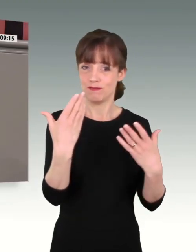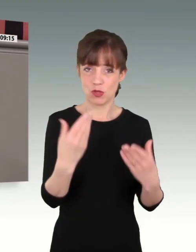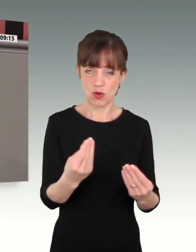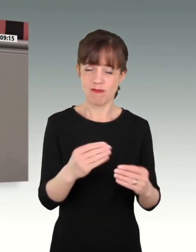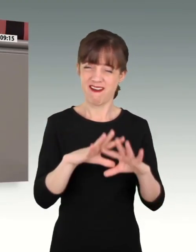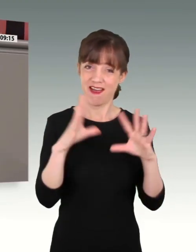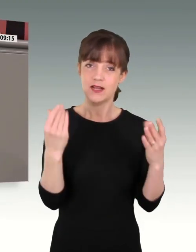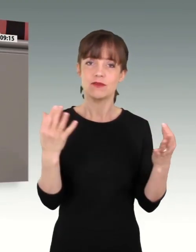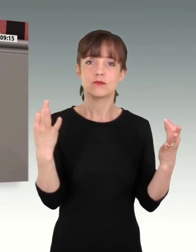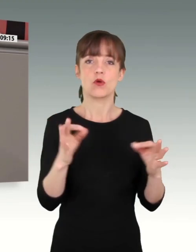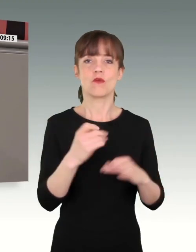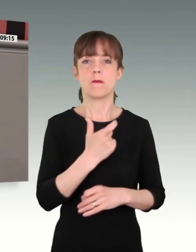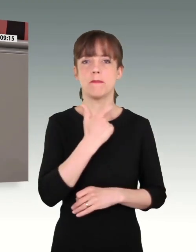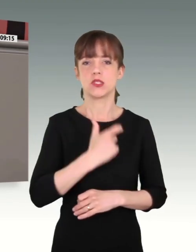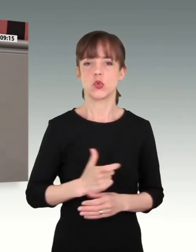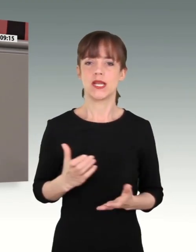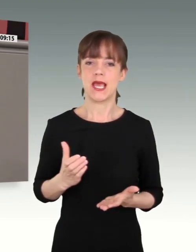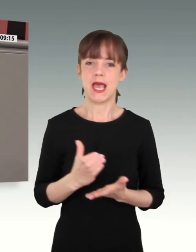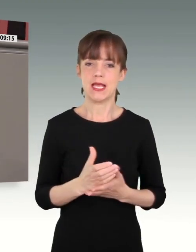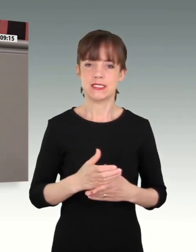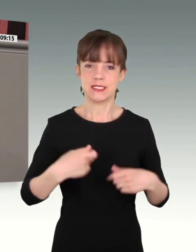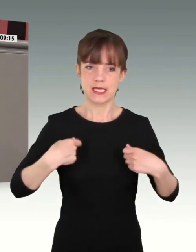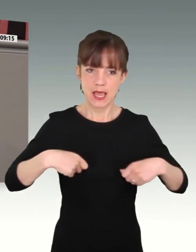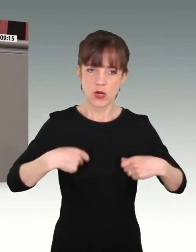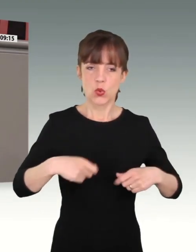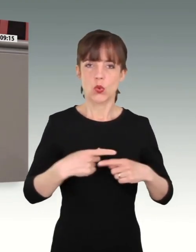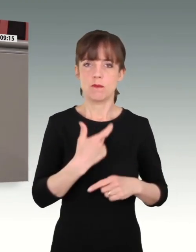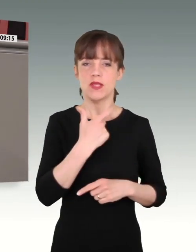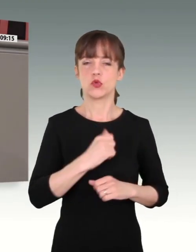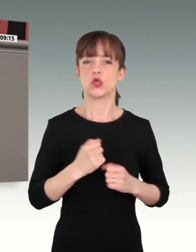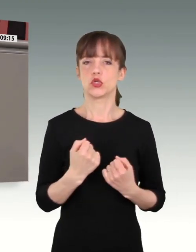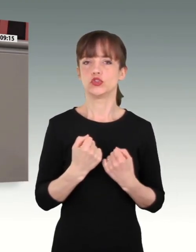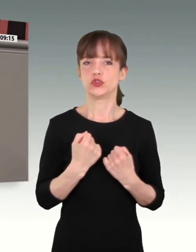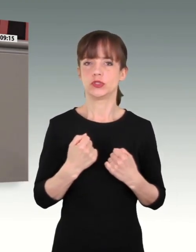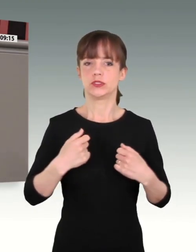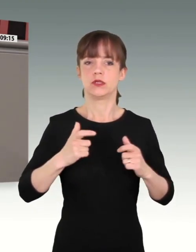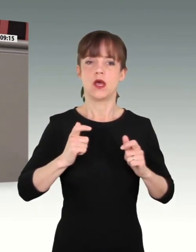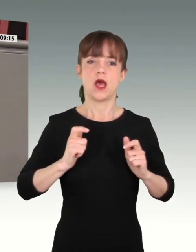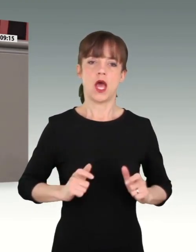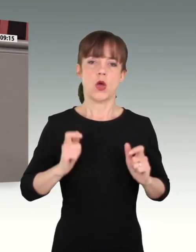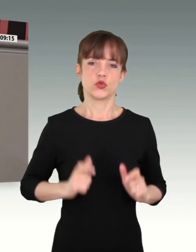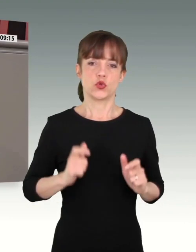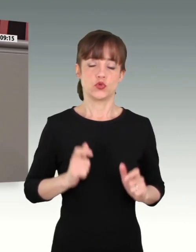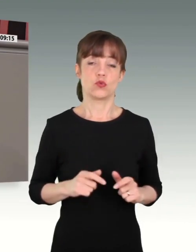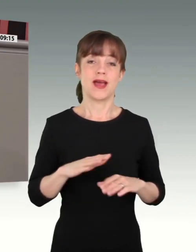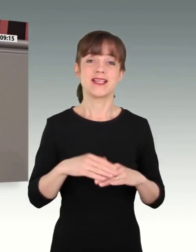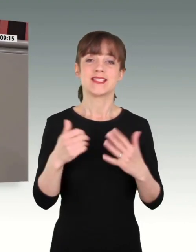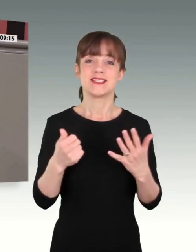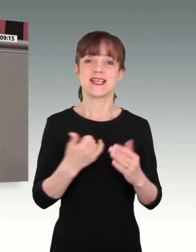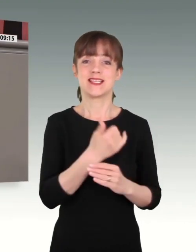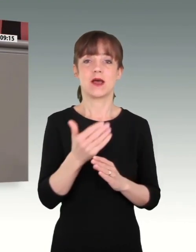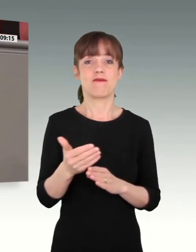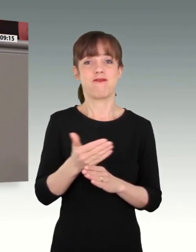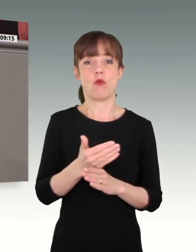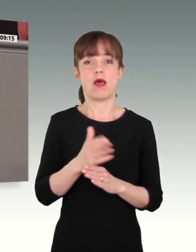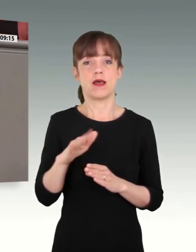Einsatzbekleidung und persönlicher Schutzausrüstung aus und damit sechs Jahre früher als geplant. Das war nämlich erst